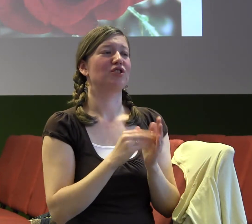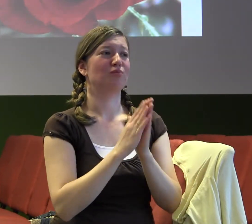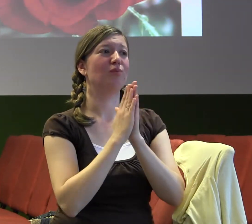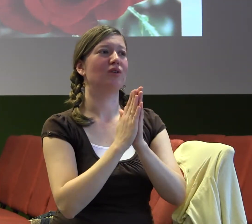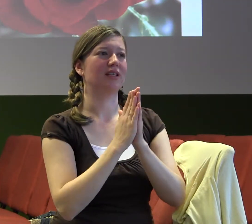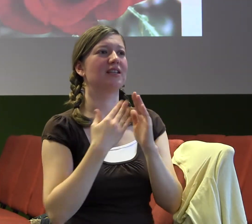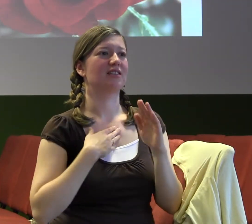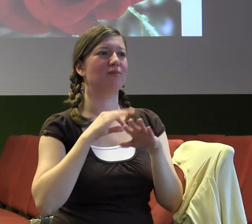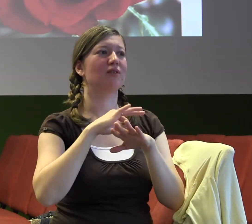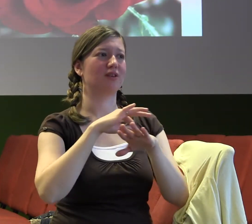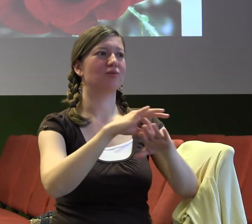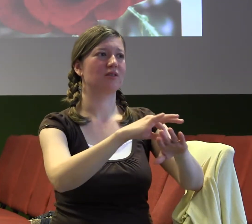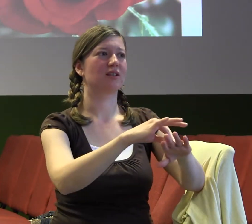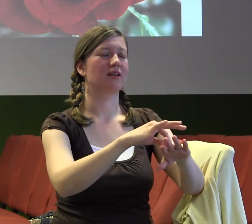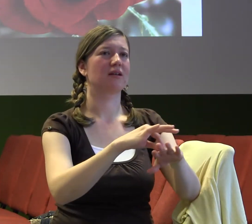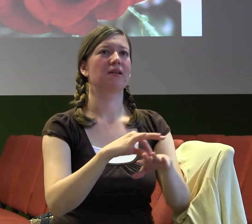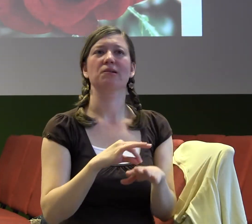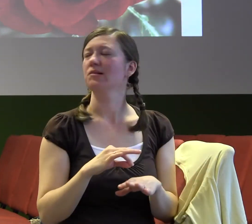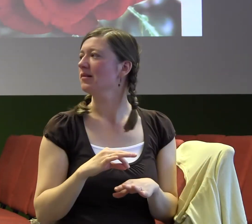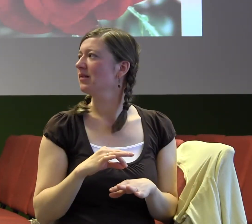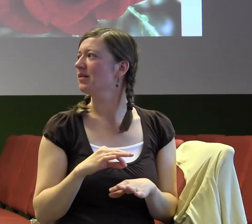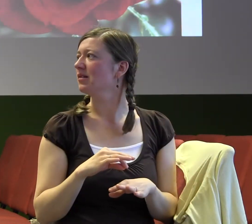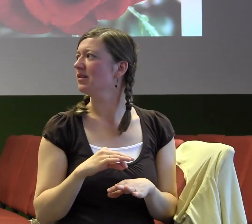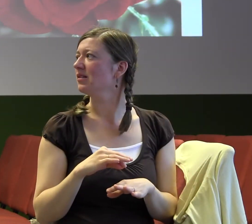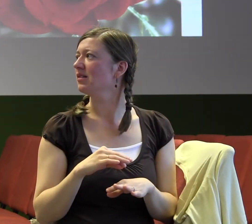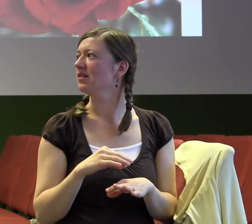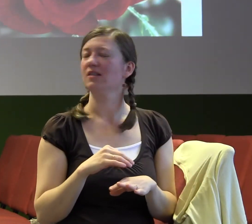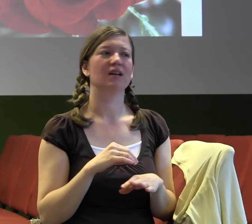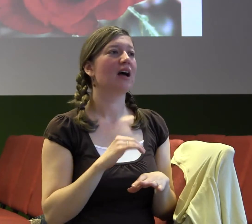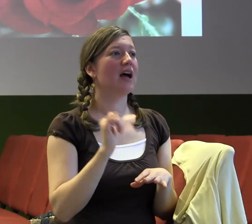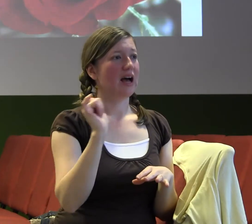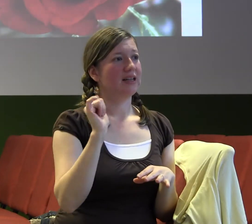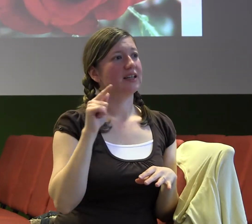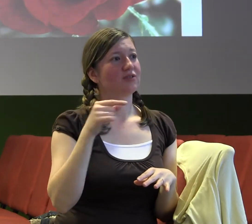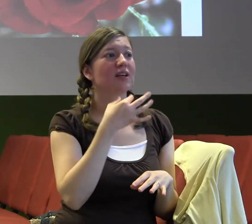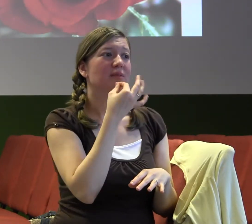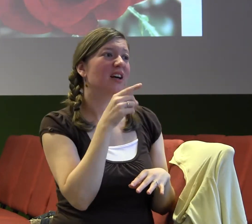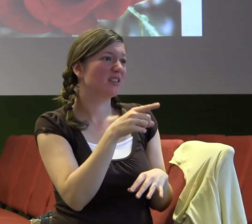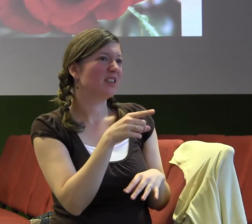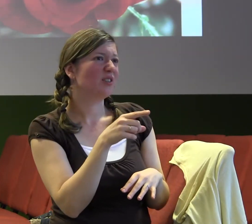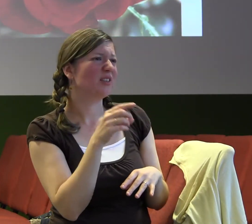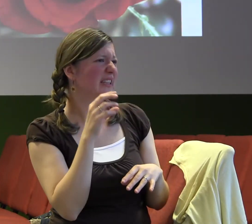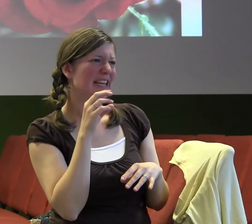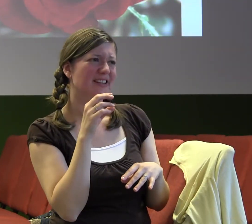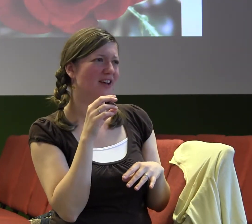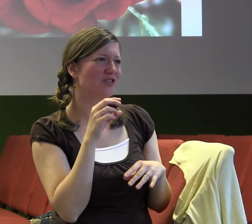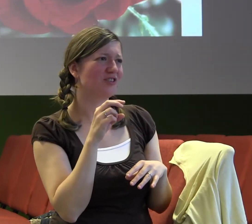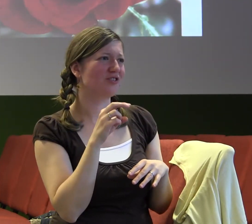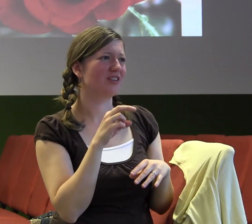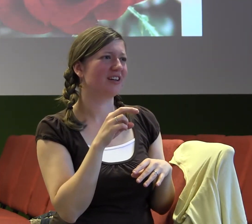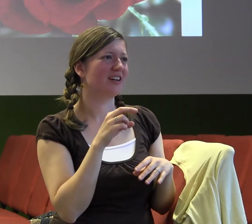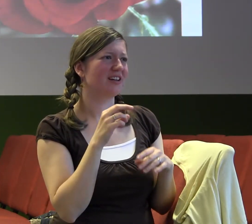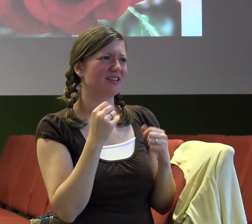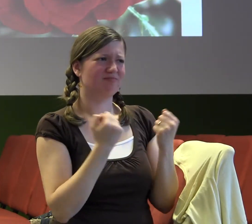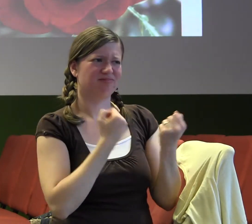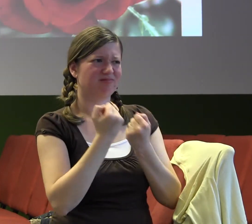když se mě třeba moji spolužáci ptají, tyho, tyho, teďko musíš dobře nesnášet, že je za to, co ti udělal, tak já vždycky hledám ta správná slova a